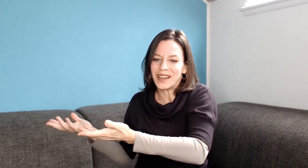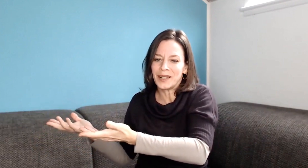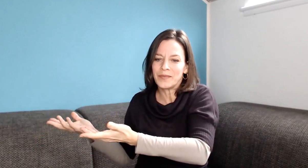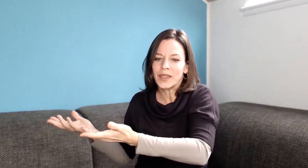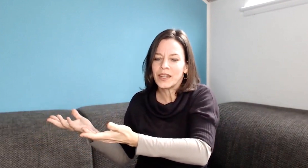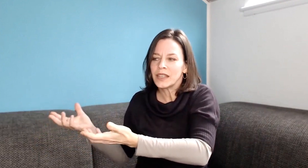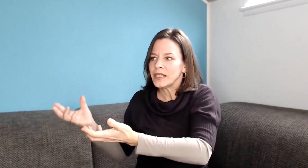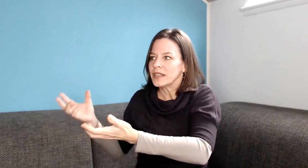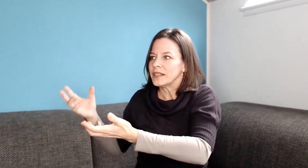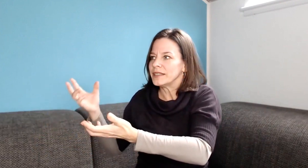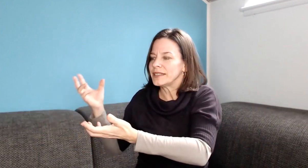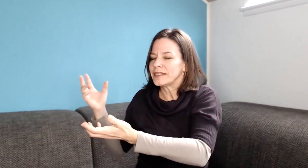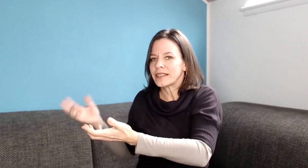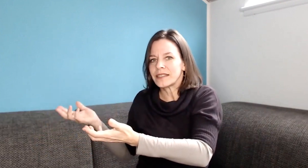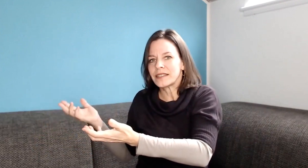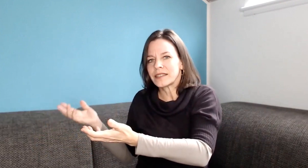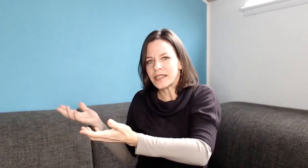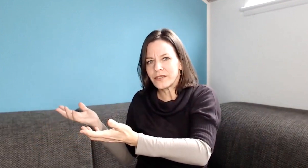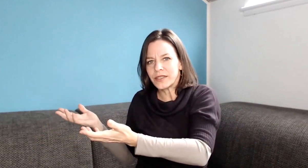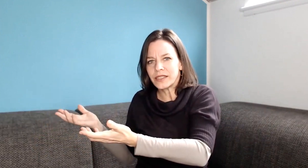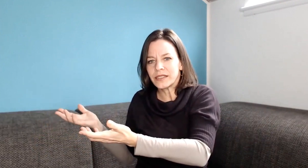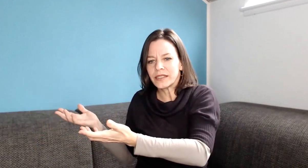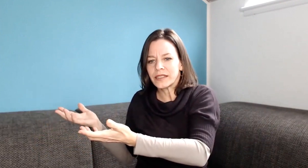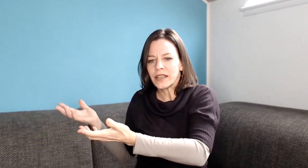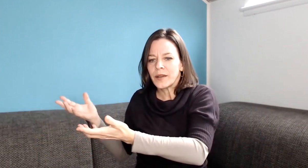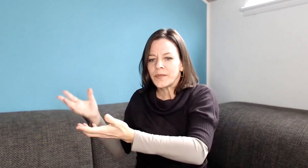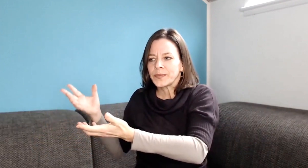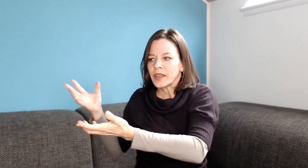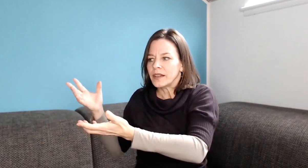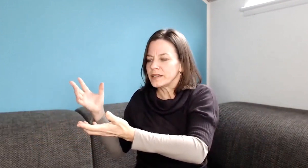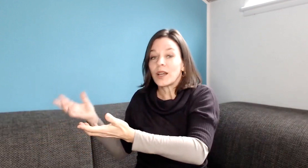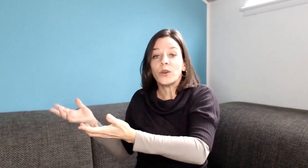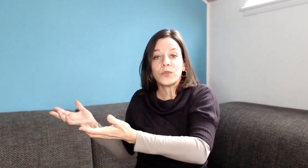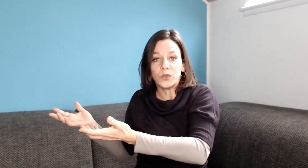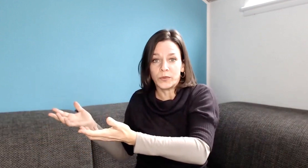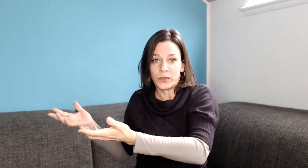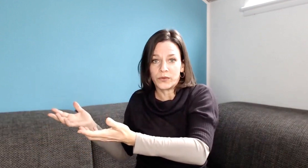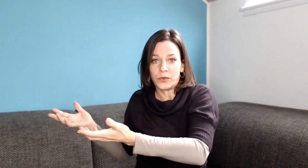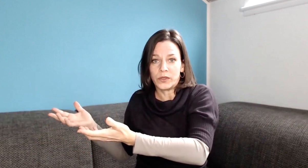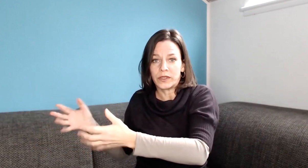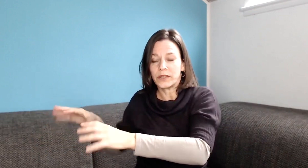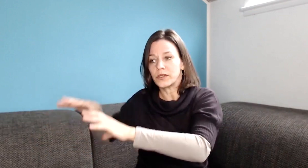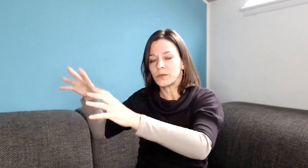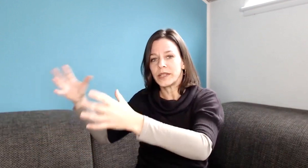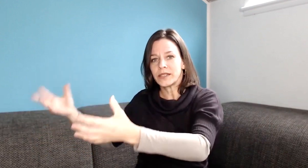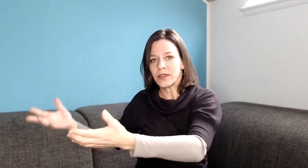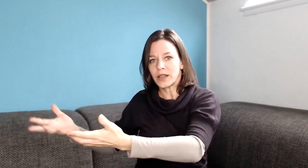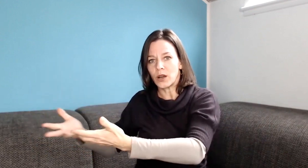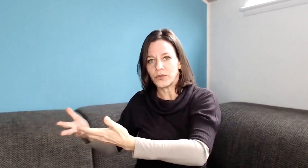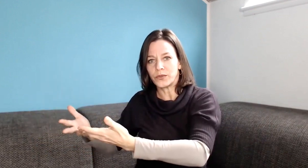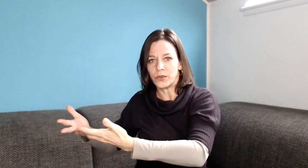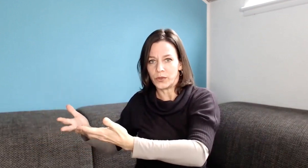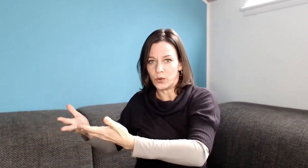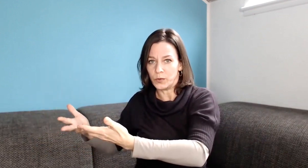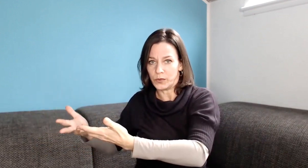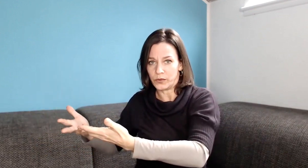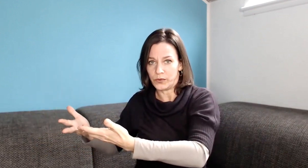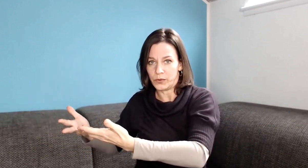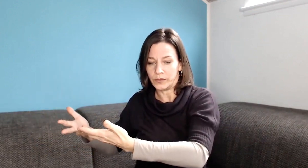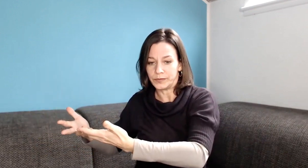haben. Bei 6 ist es ganz wichtig, sich aufgehoben zu fühlen. Also in so einem Netzwerk aufgehoben zu fühlen.